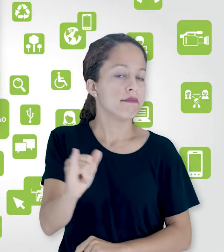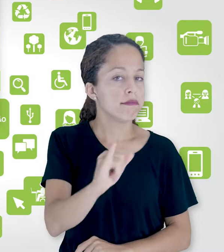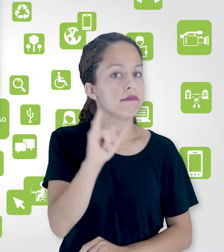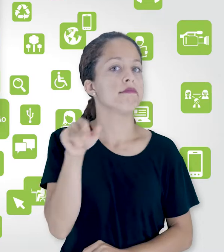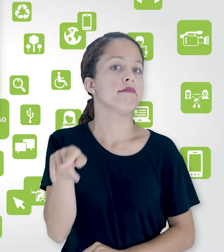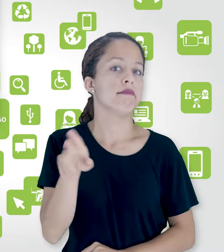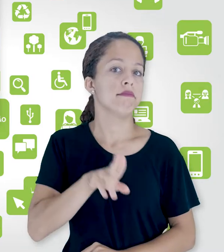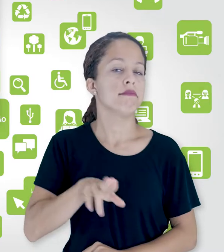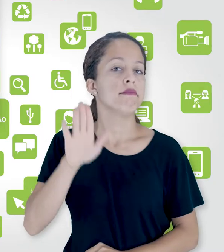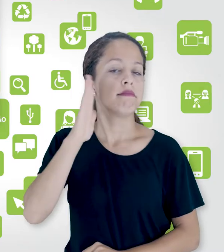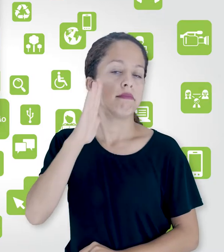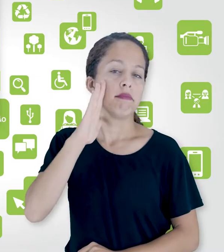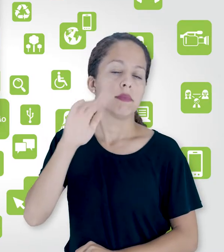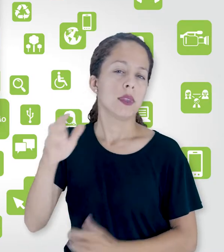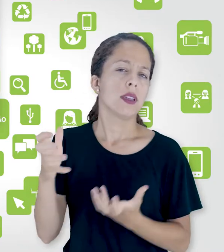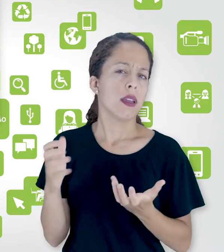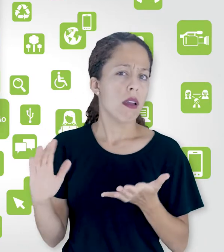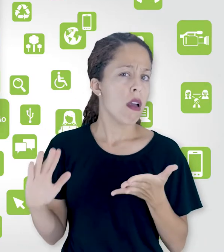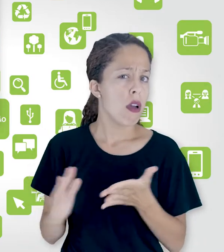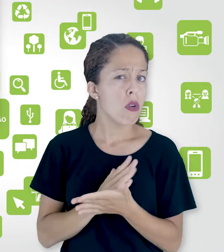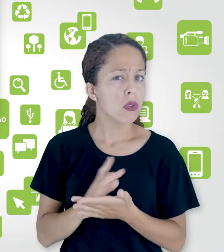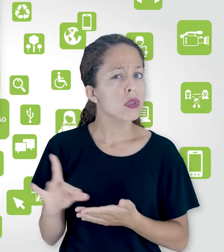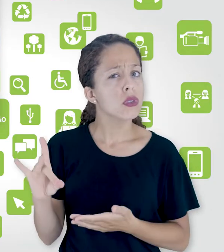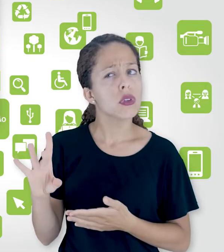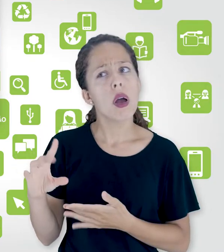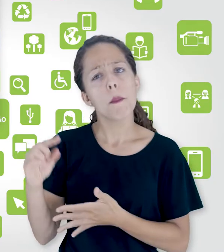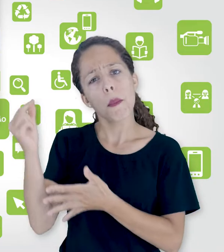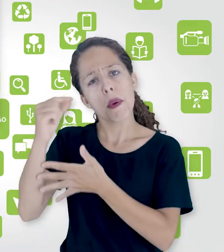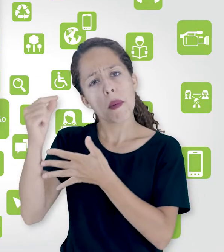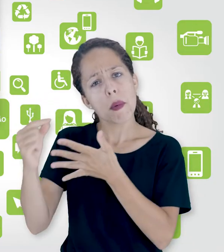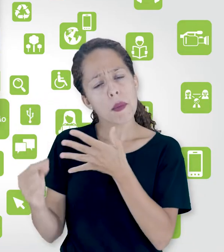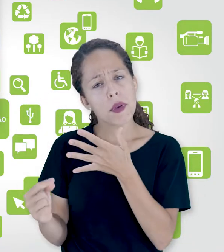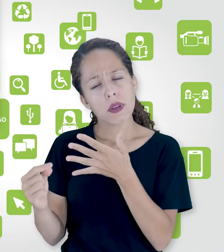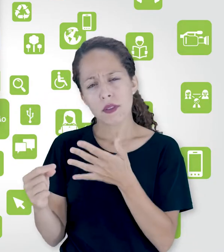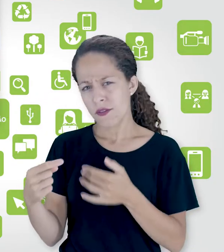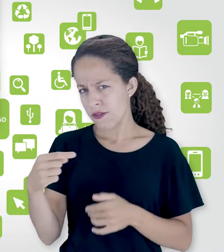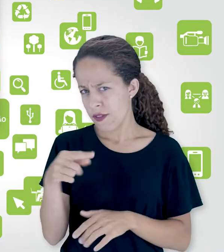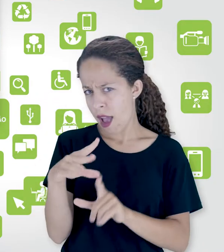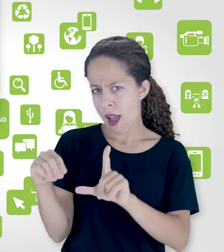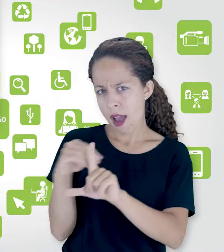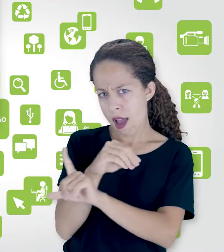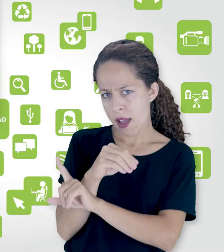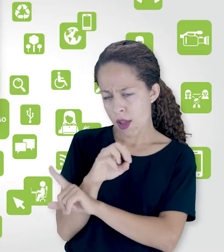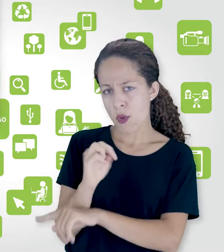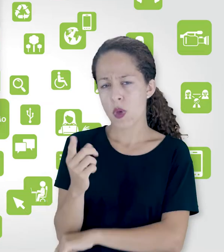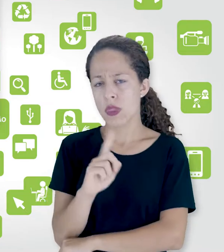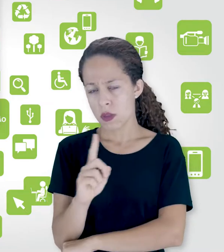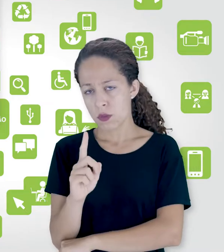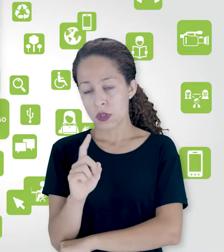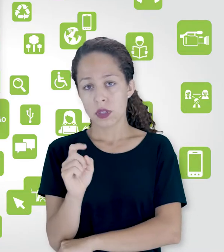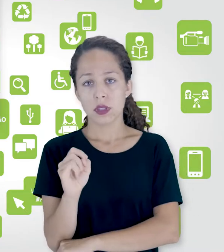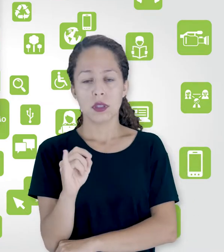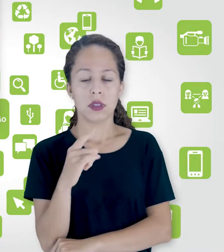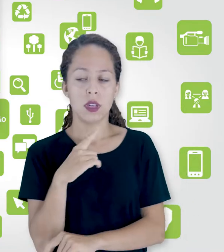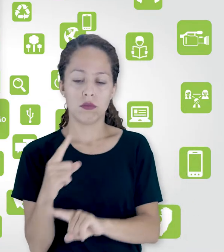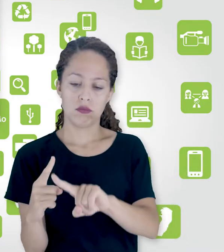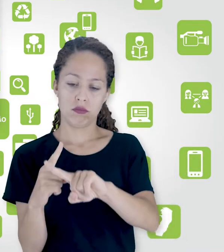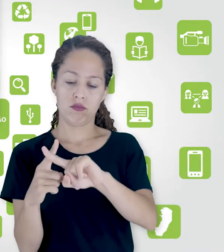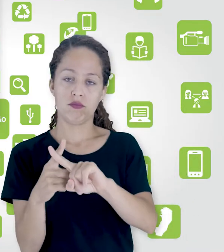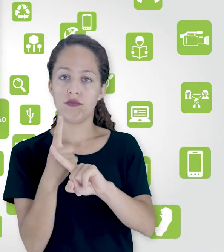Se você quer selecionar só alguns itens, é aqui que você vai ver o que vai vir e o que não vai. Então, ó, quando tiver X em vermelho, não